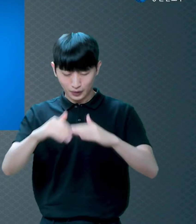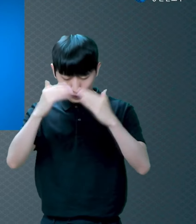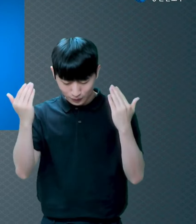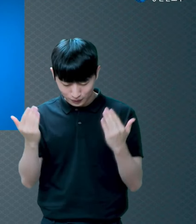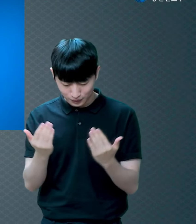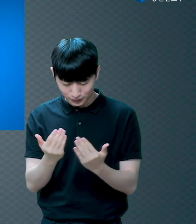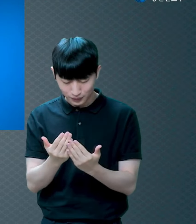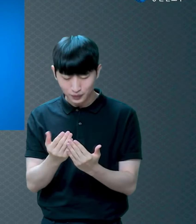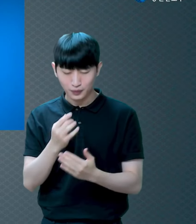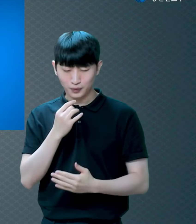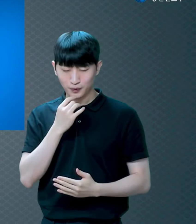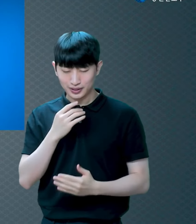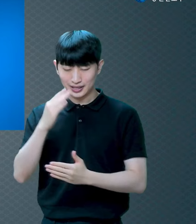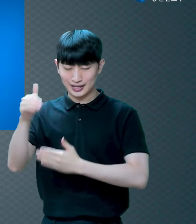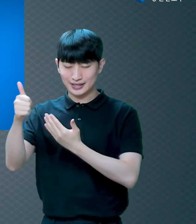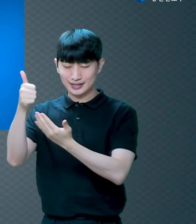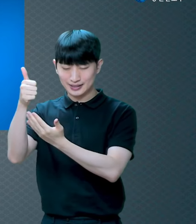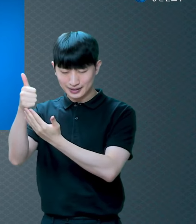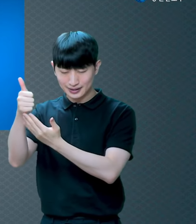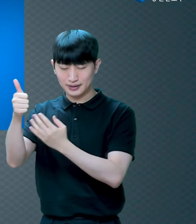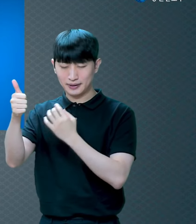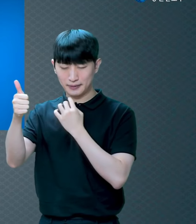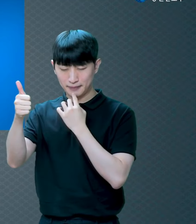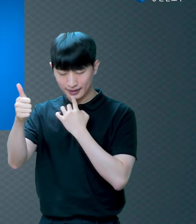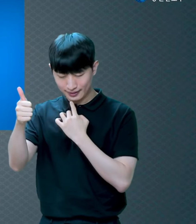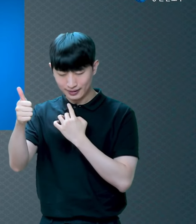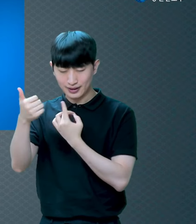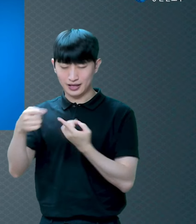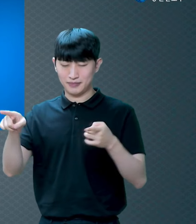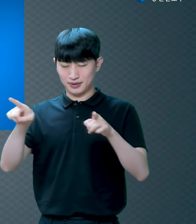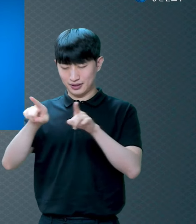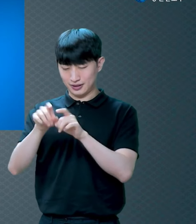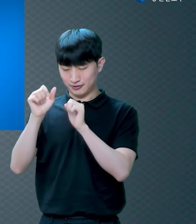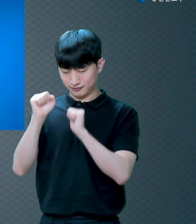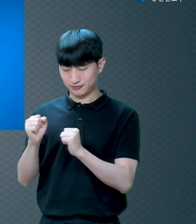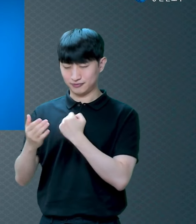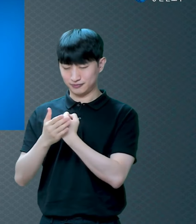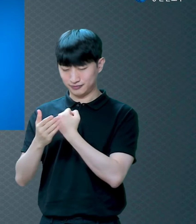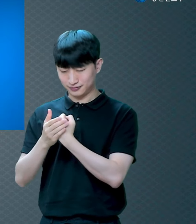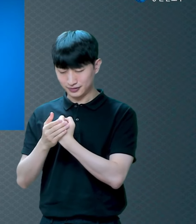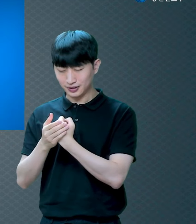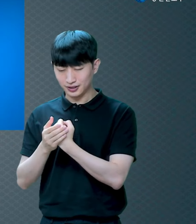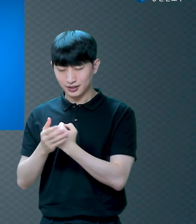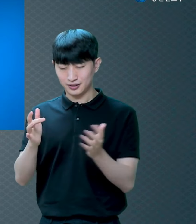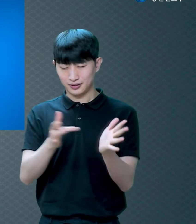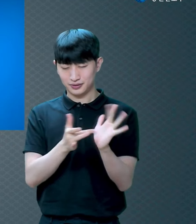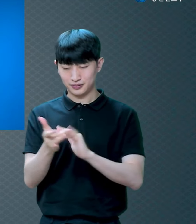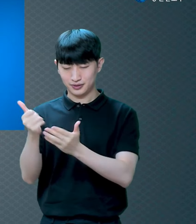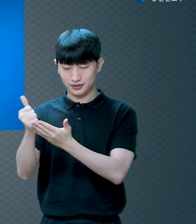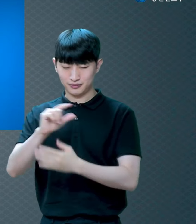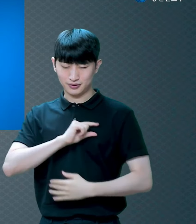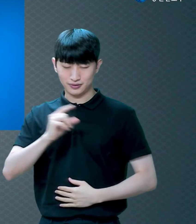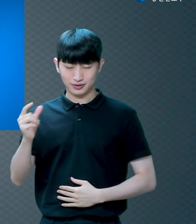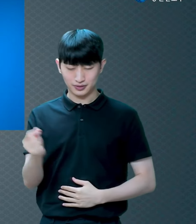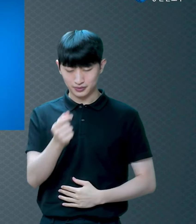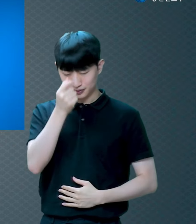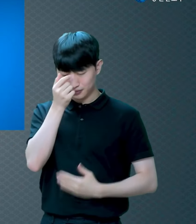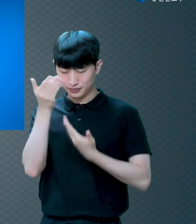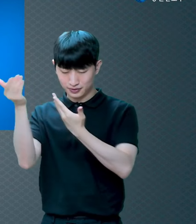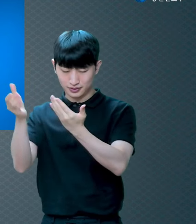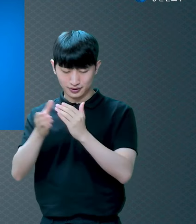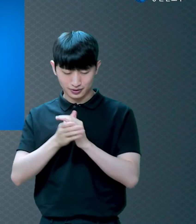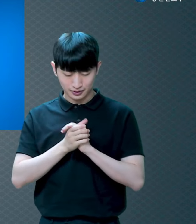오직 하나님께서만 함께해 주옵소서 예수님의 이름으로 기도합니다